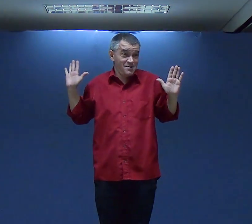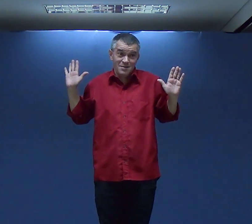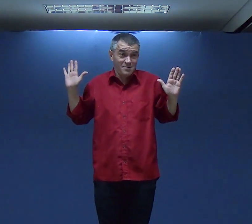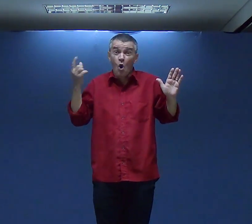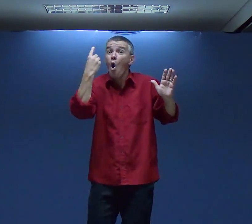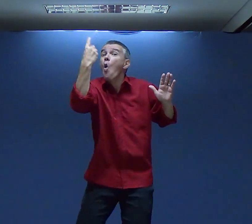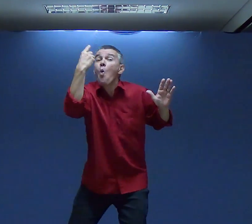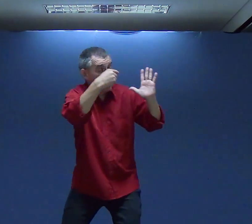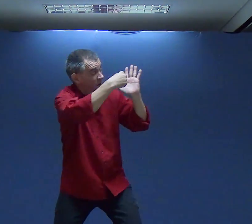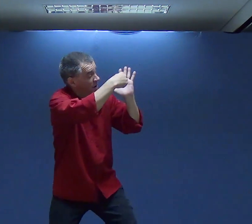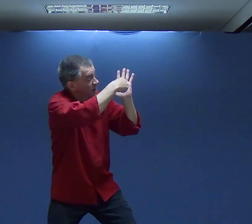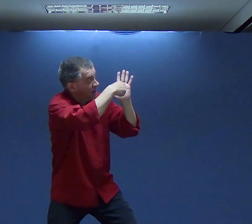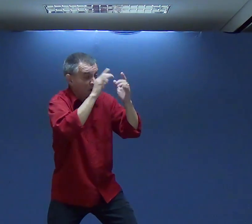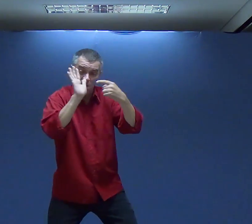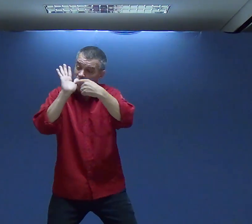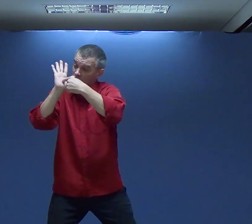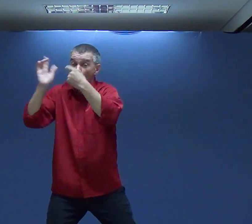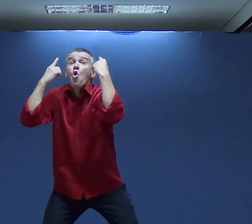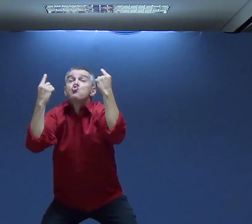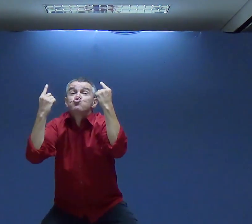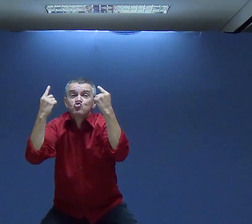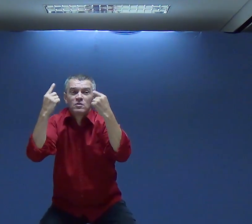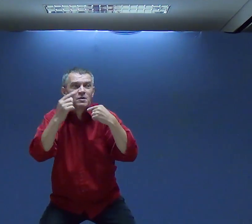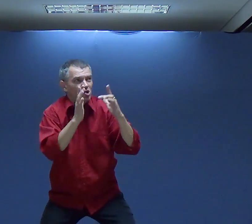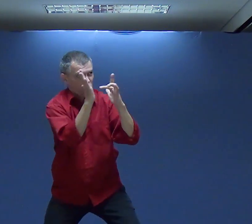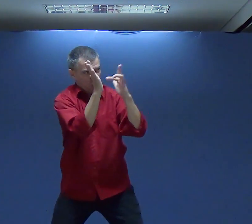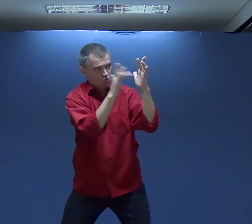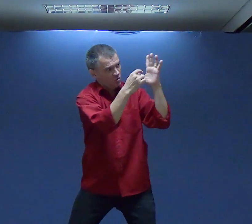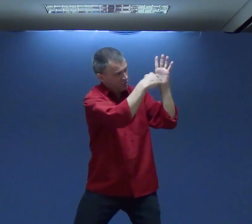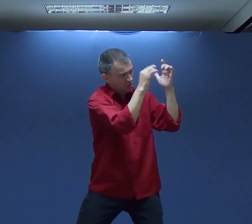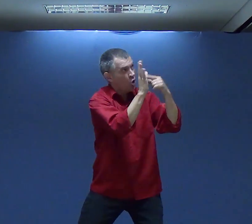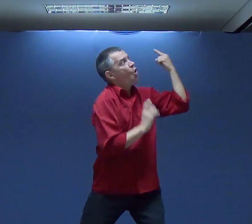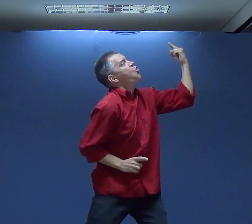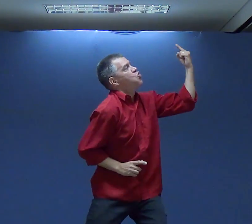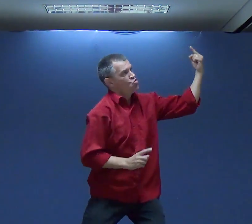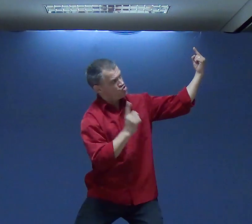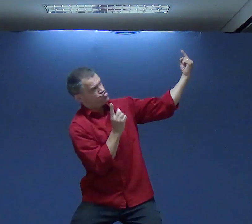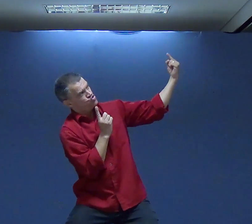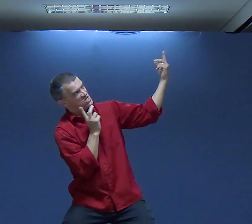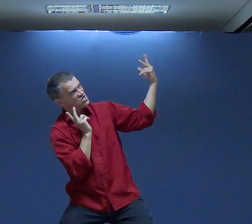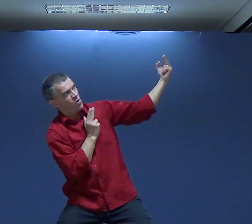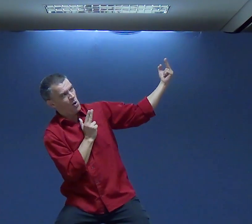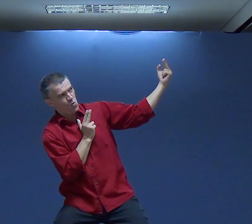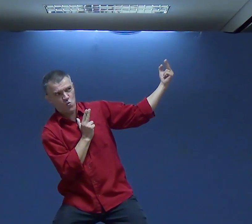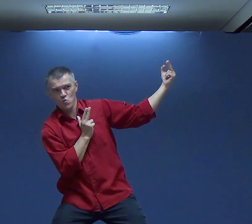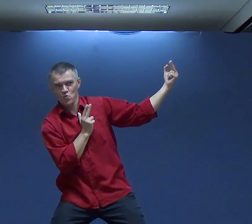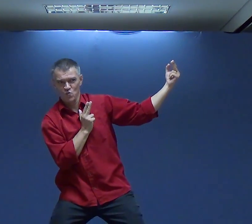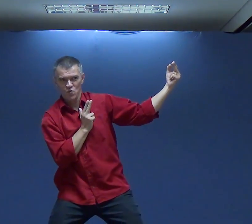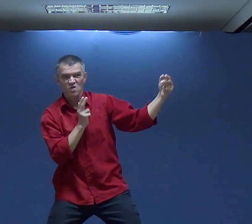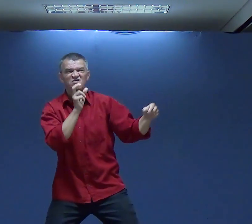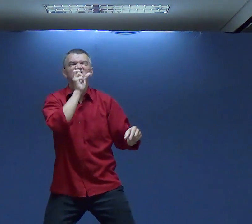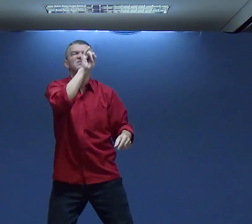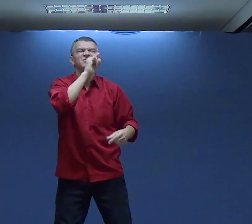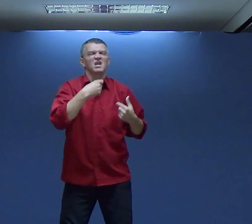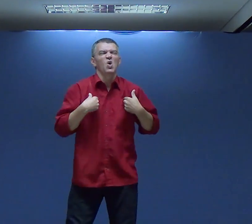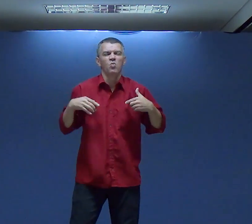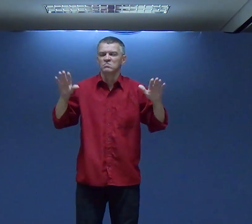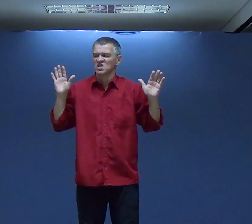Aquela cruz Aceitei Copiar Jesus Foi Uma pessoa Contra a minha